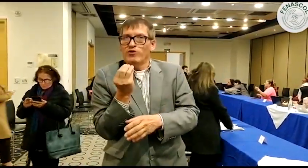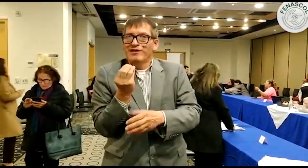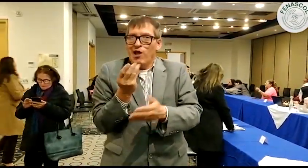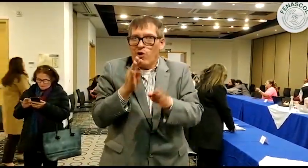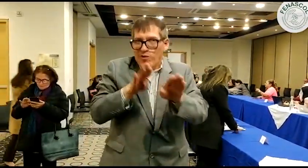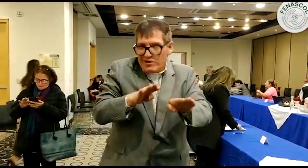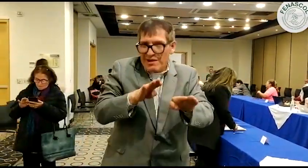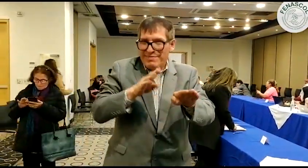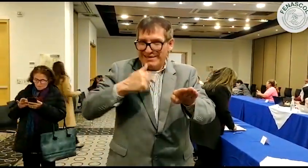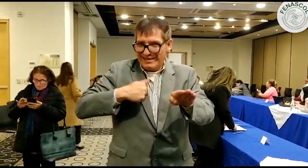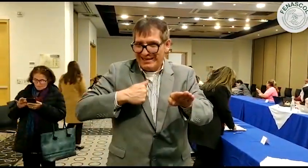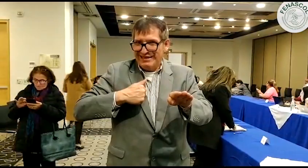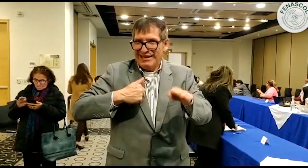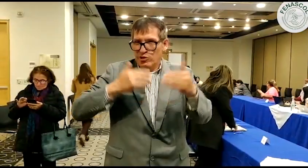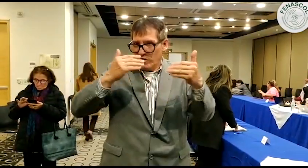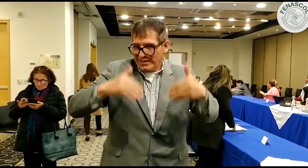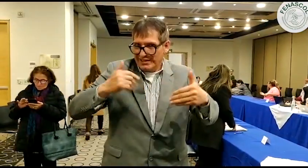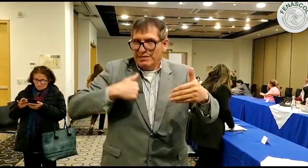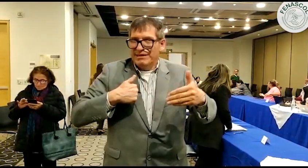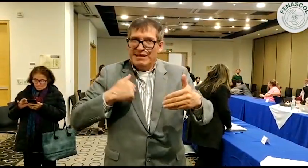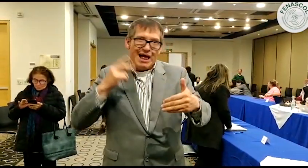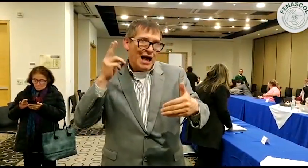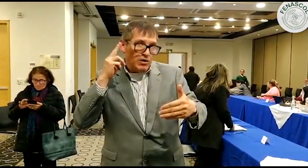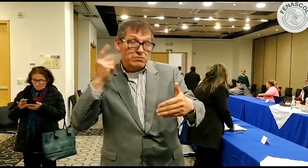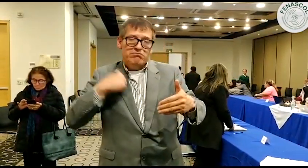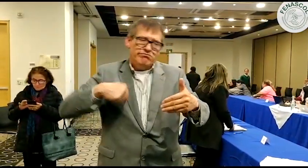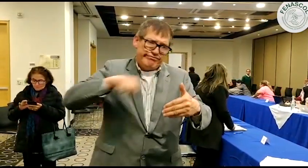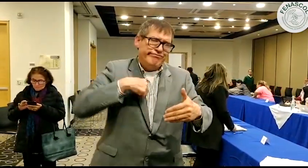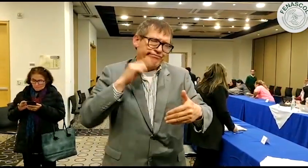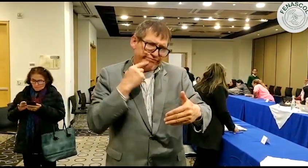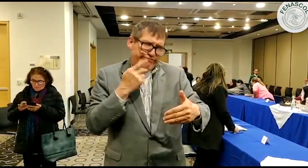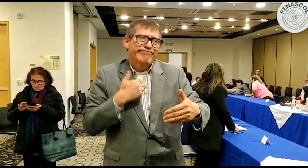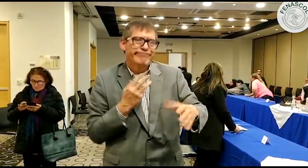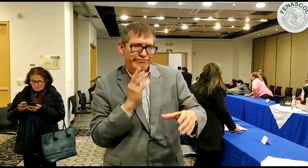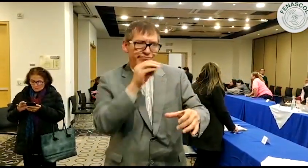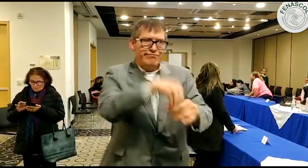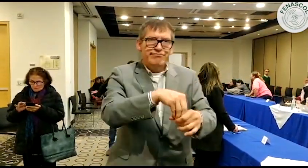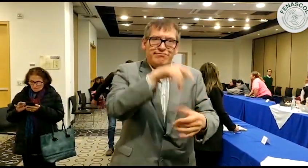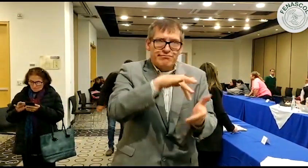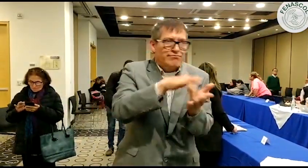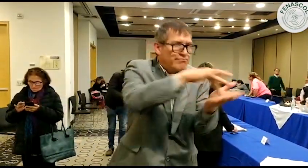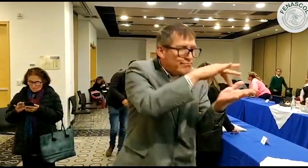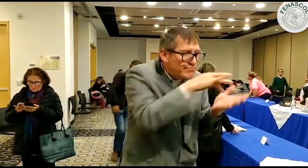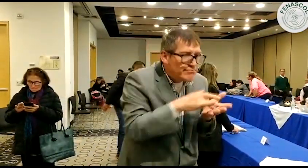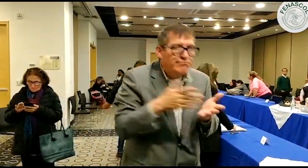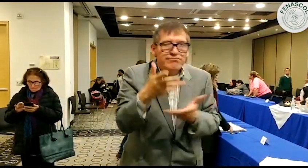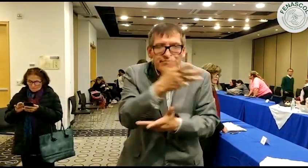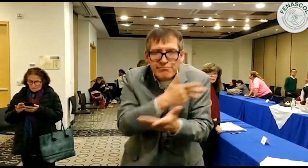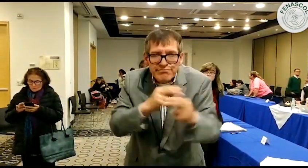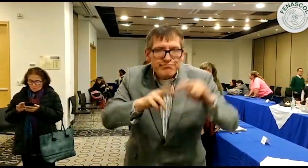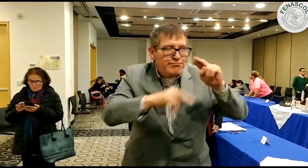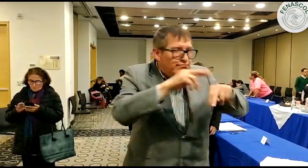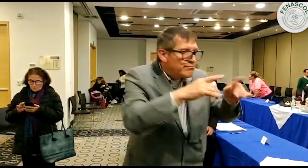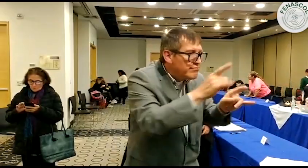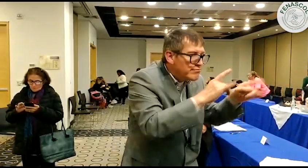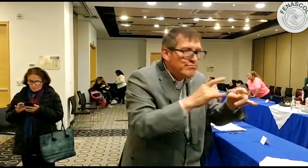los miembros del Consejo Nacional de Discapacidad, yo como representante de las personas sordas, de esta manera